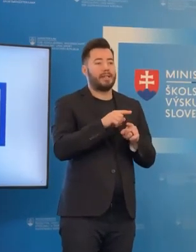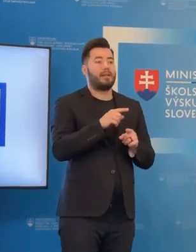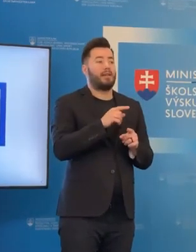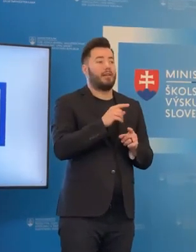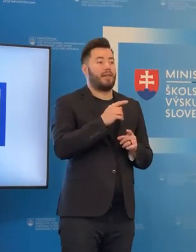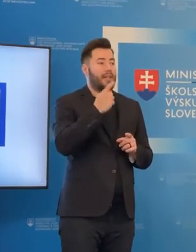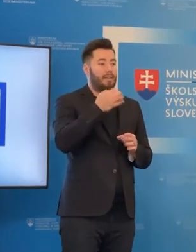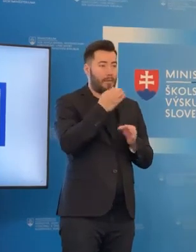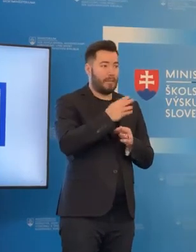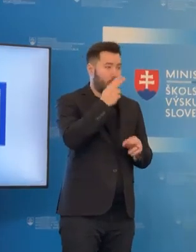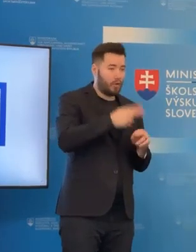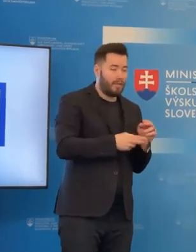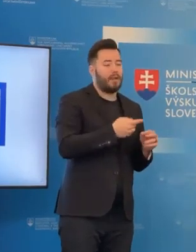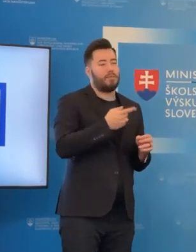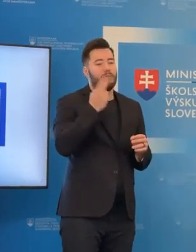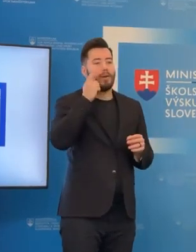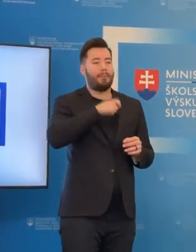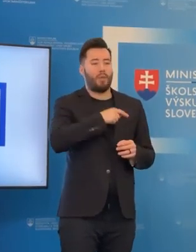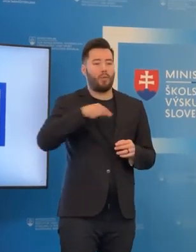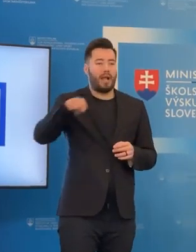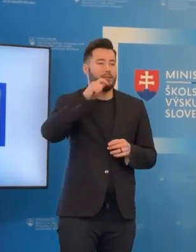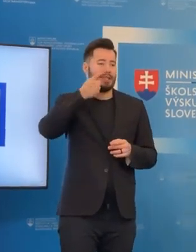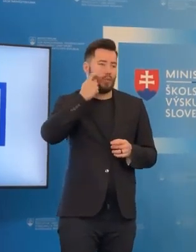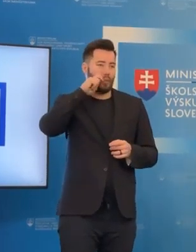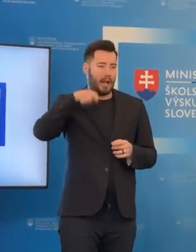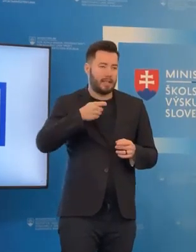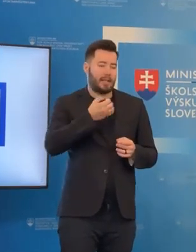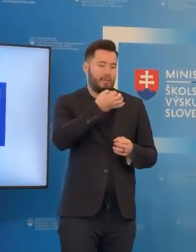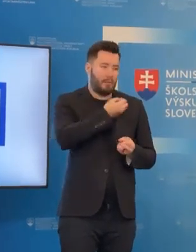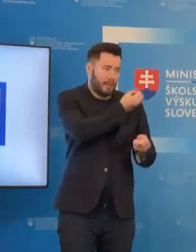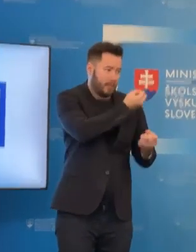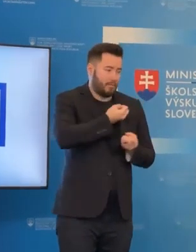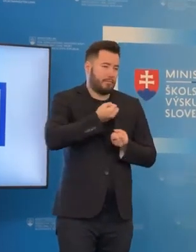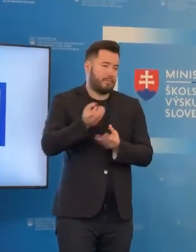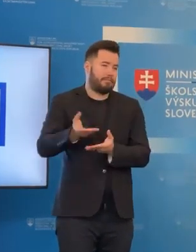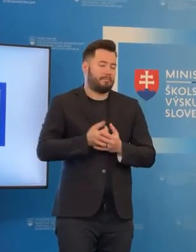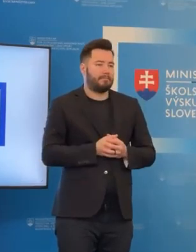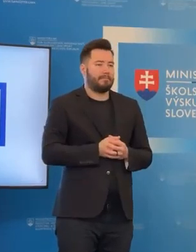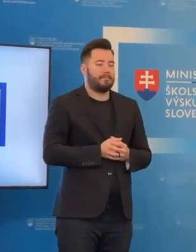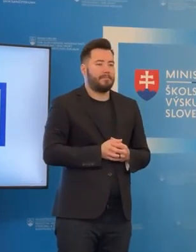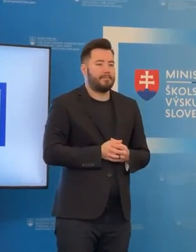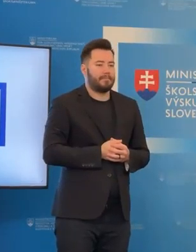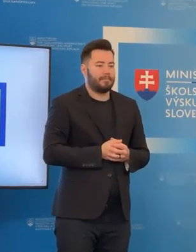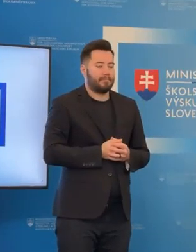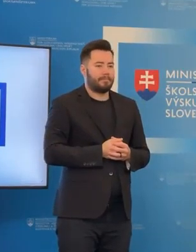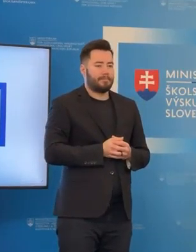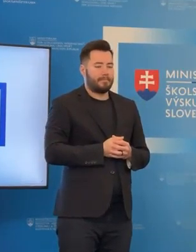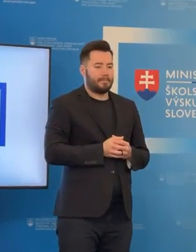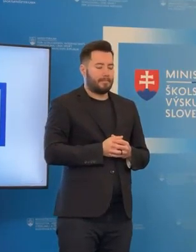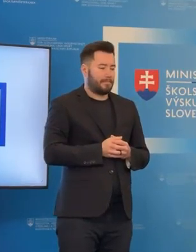ktorí sú momentálne na Slovensku. Druhá tá najčastejšia otázka, ktorá je, keďže